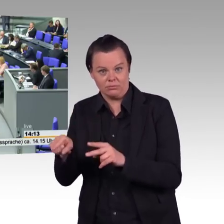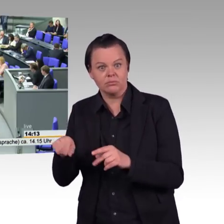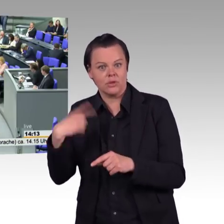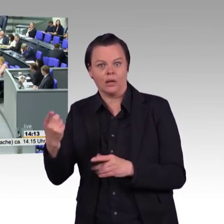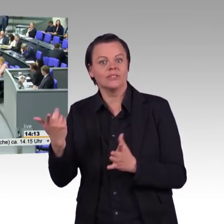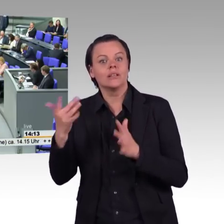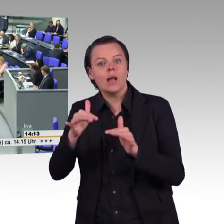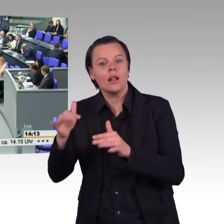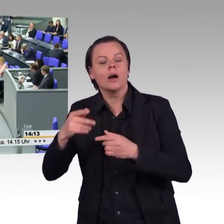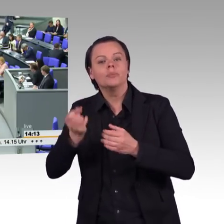Was soll ich Ihnen erklären?